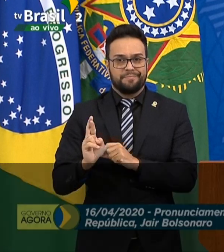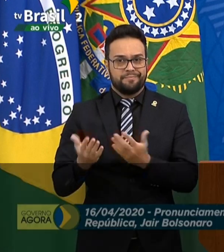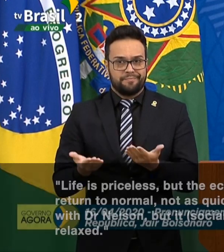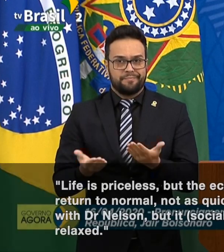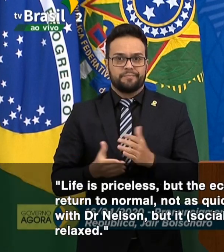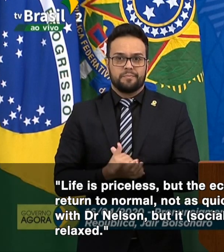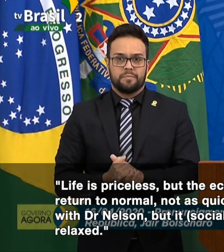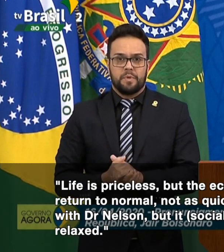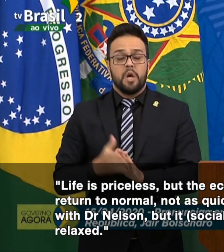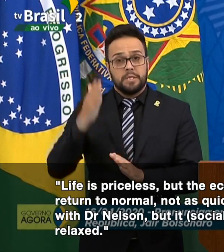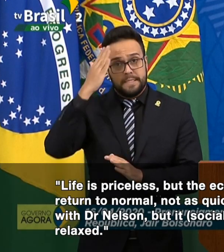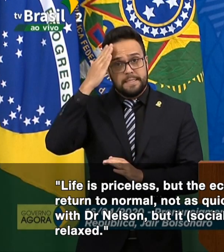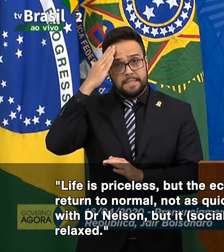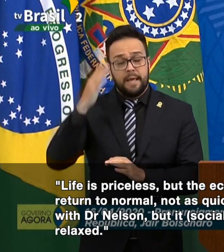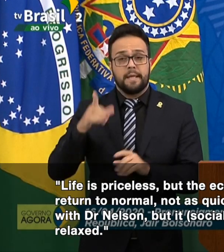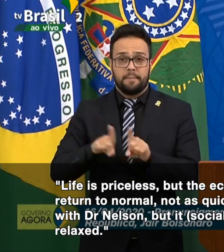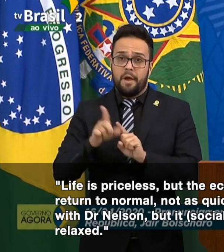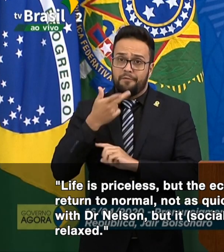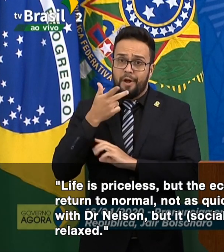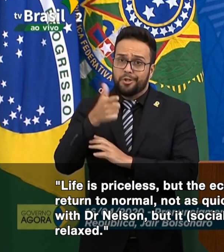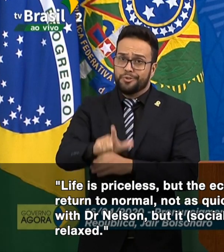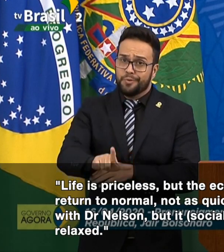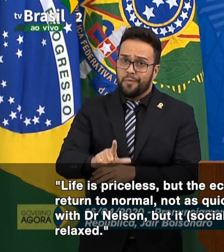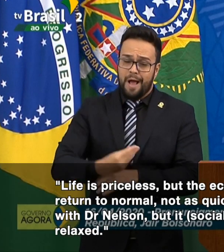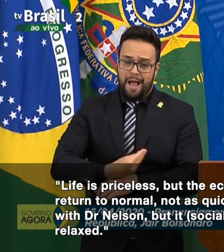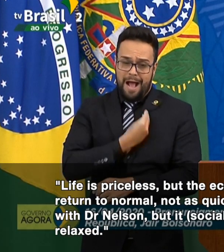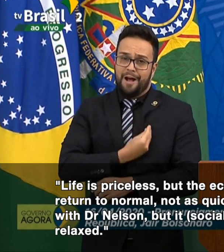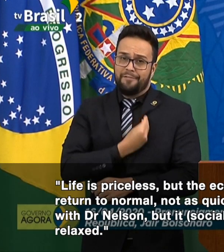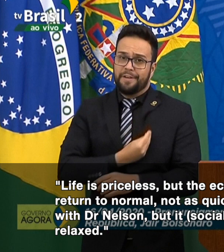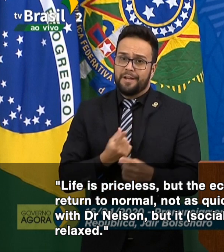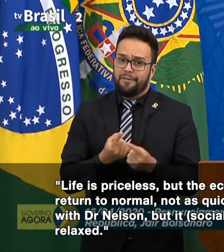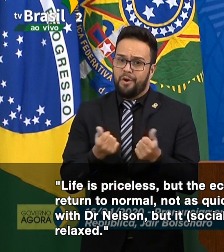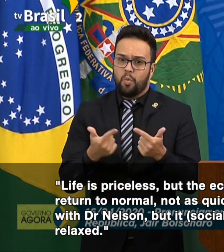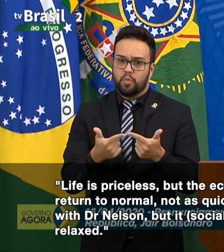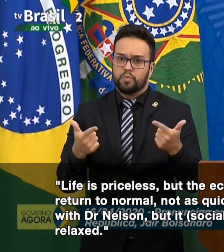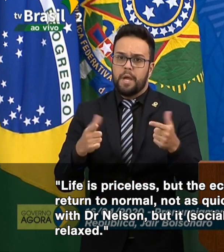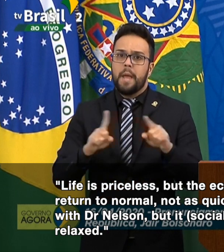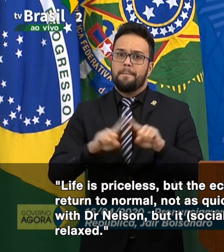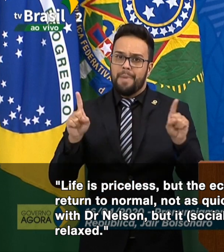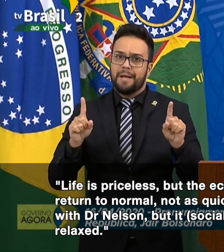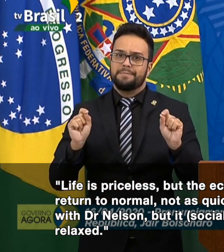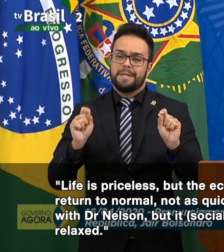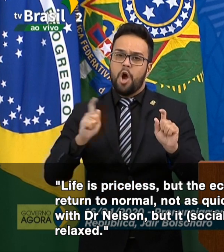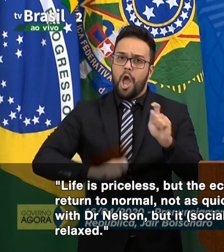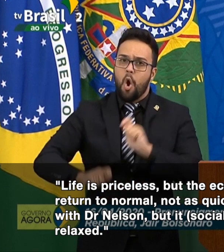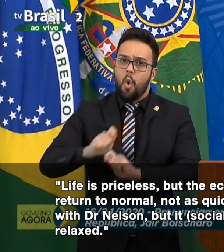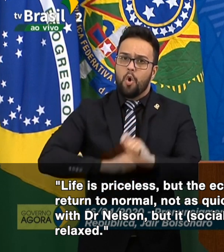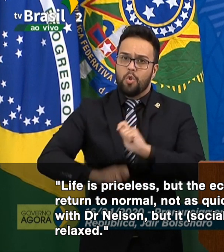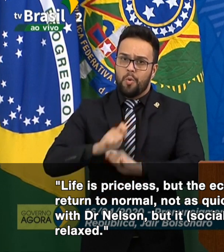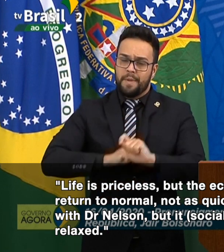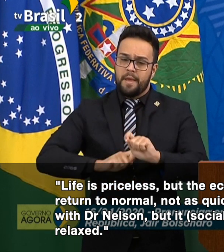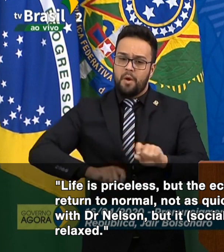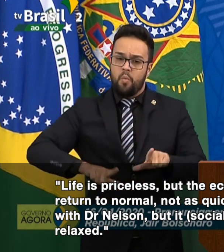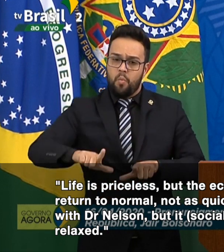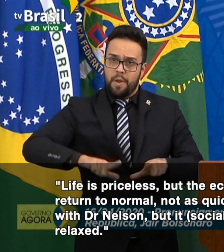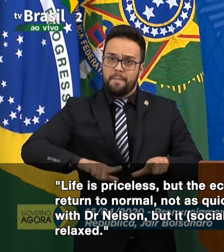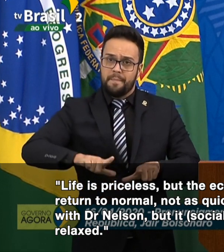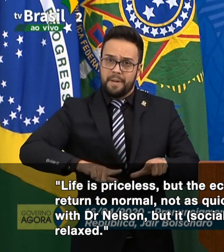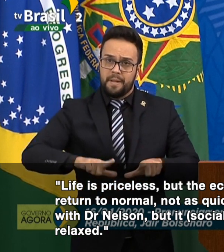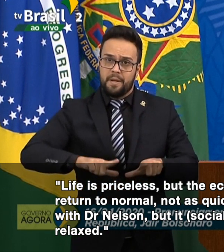Que a vida não tem preço, mas a economia, o emprego